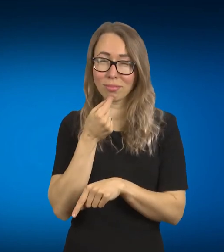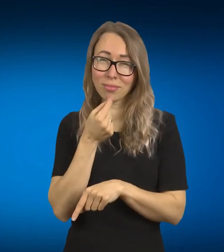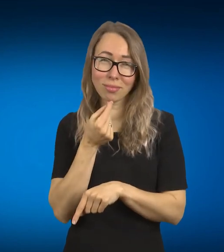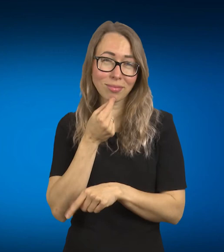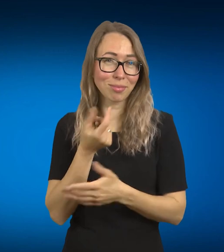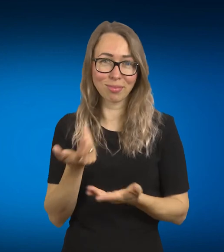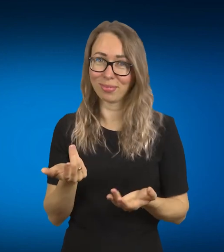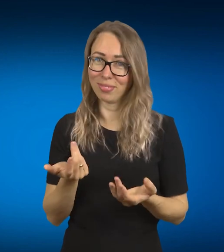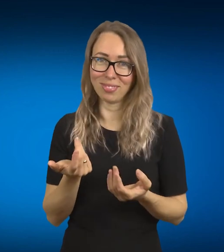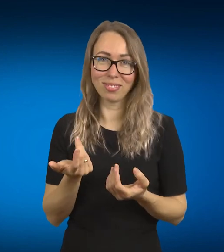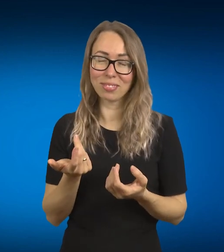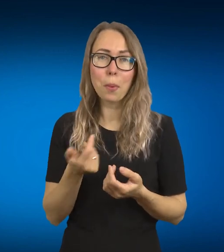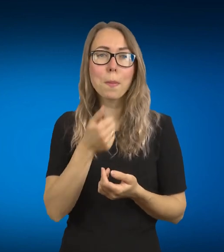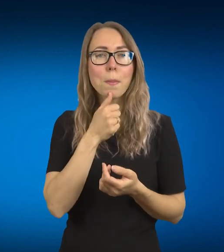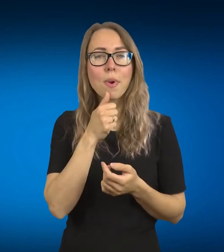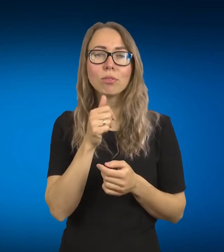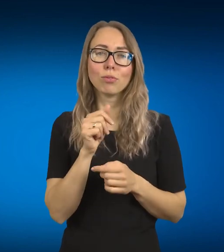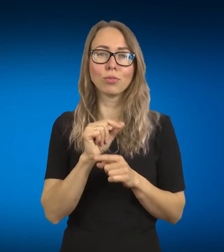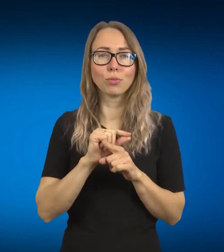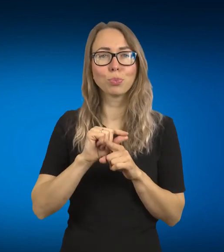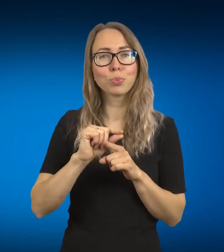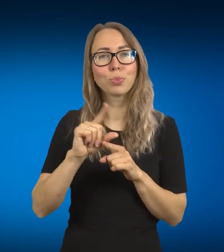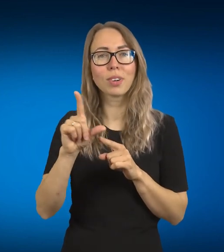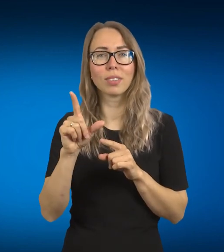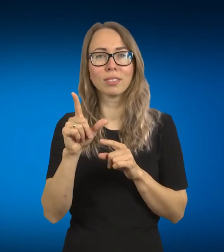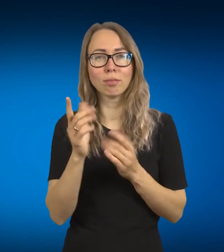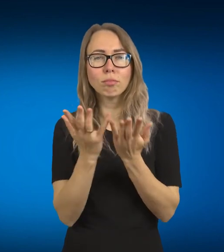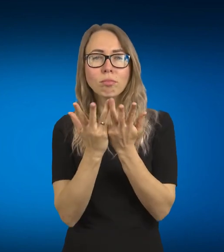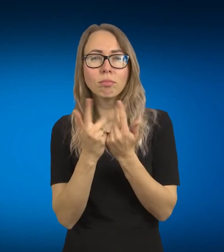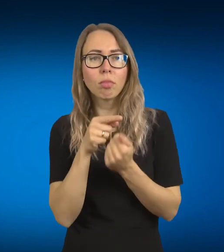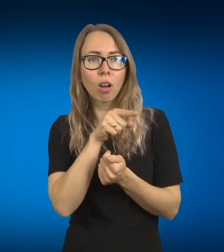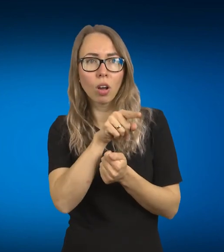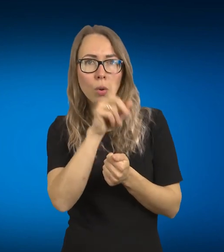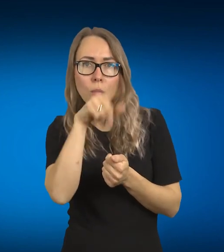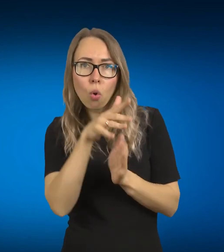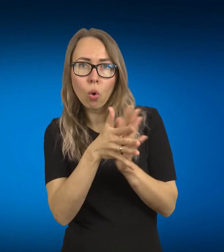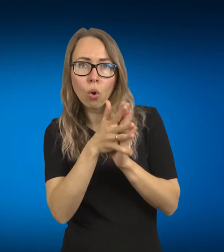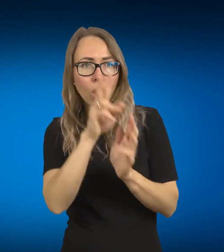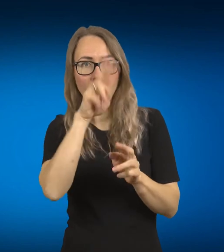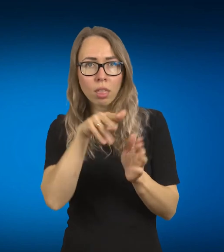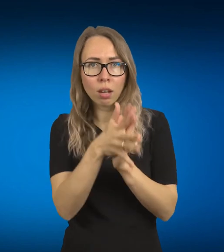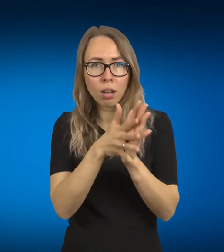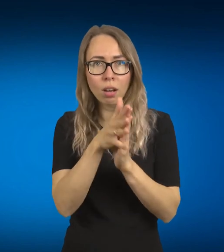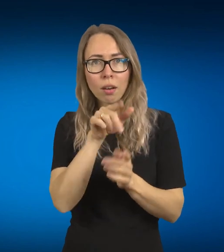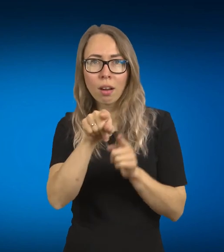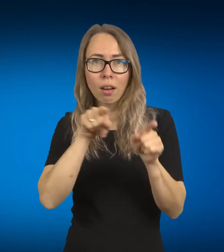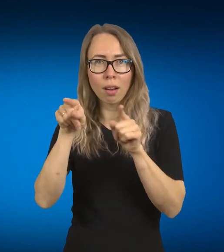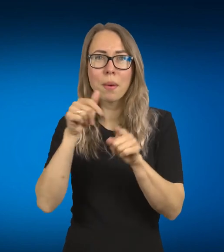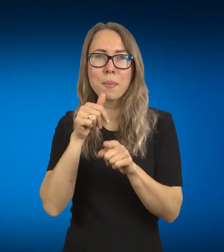skaičiuoti, kurie kalba, kurie ne visai arba, kurie kalba gestų kalba, ne, tai mes turbūt dar mažiau